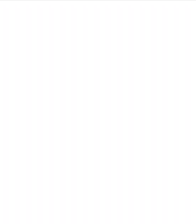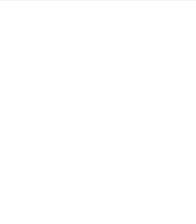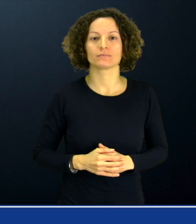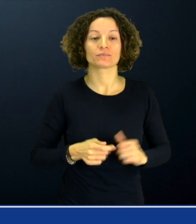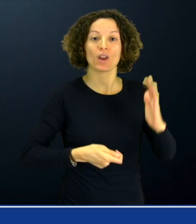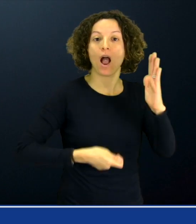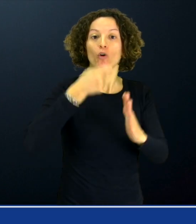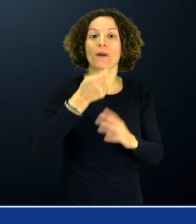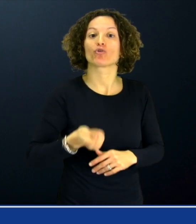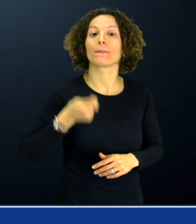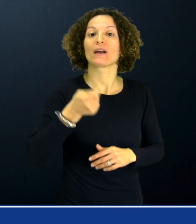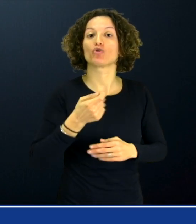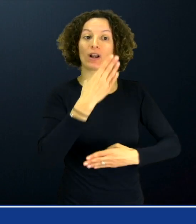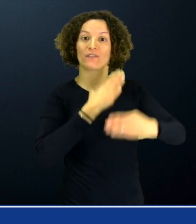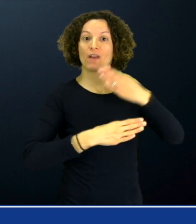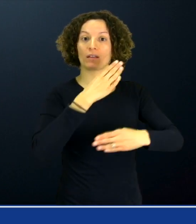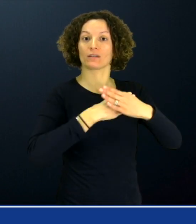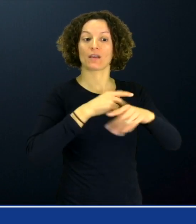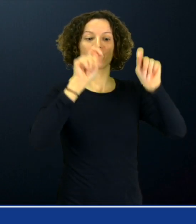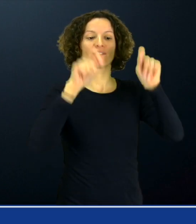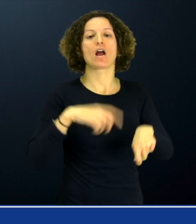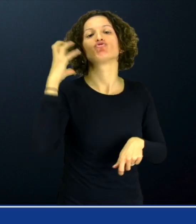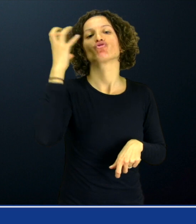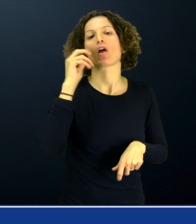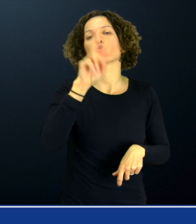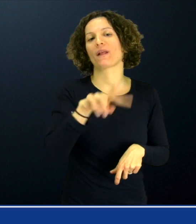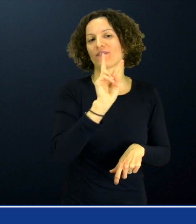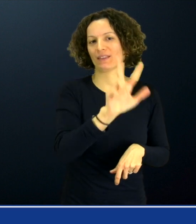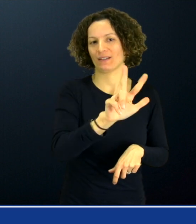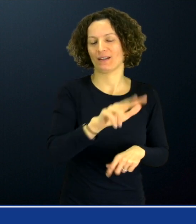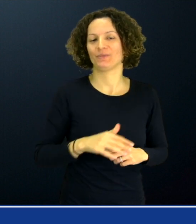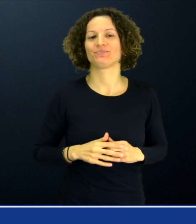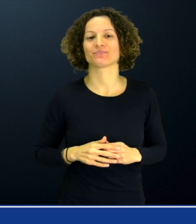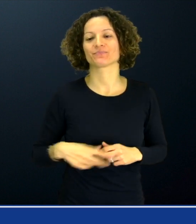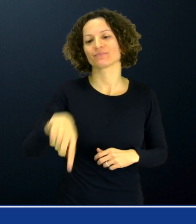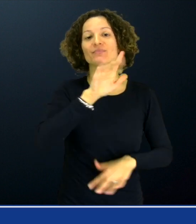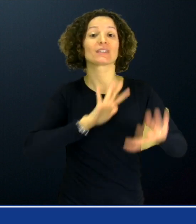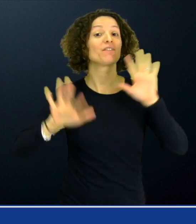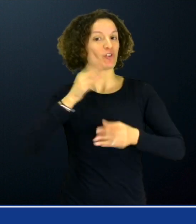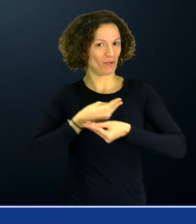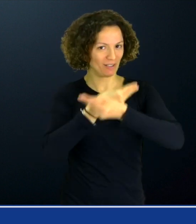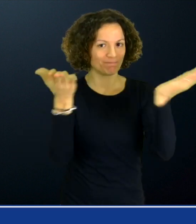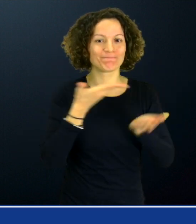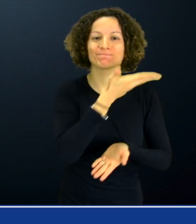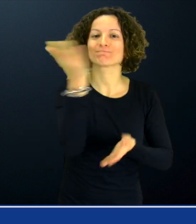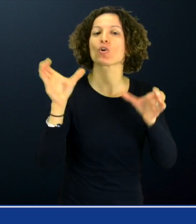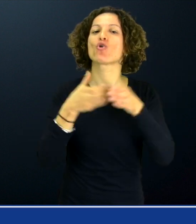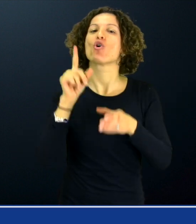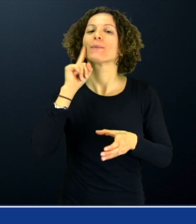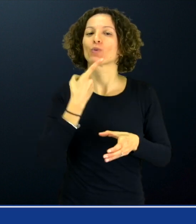Aumento pensioni in validità da gennaio 2023 Informiamo la comunità sorda che dal 1 gennaio